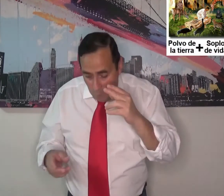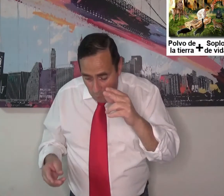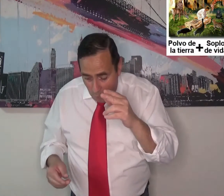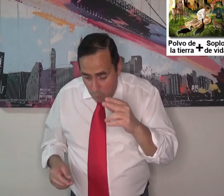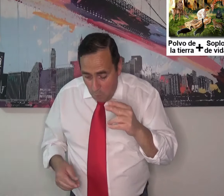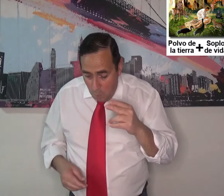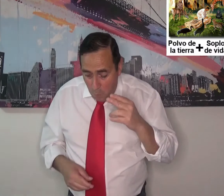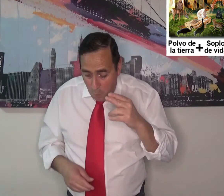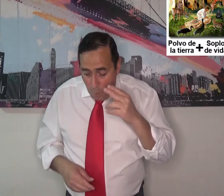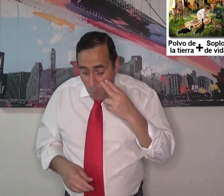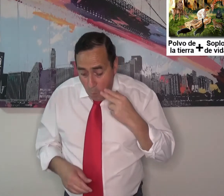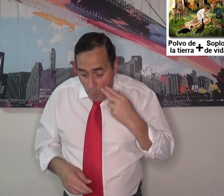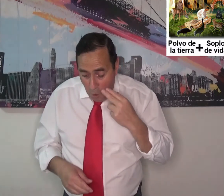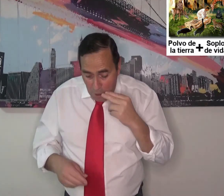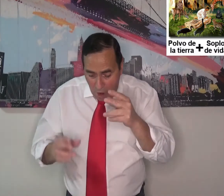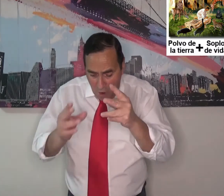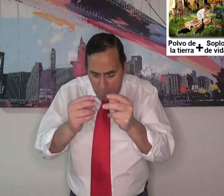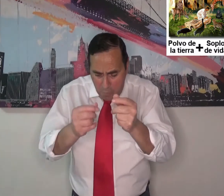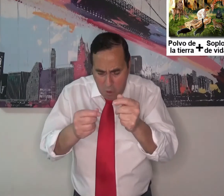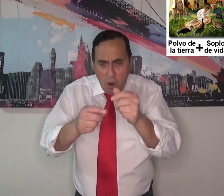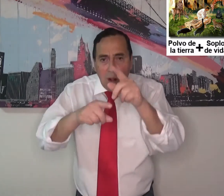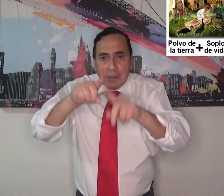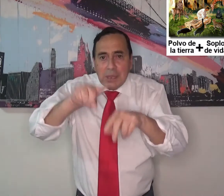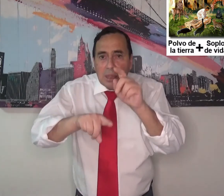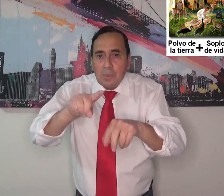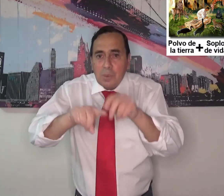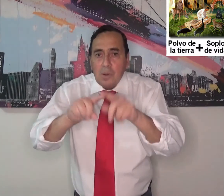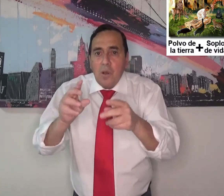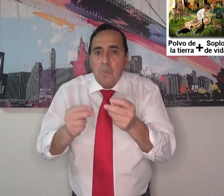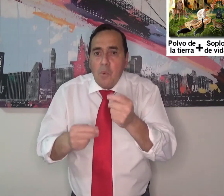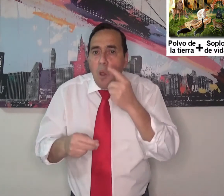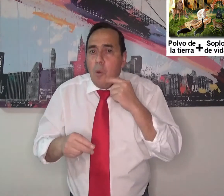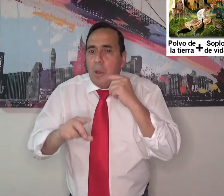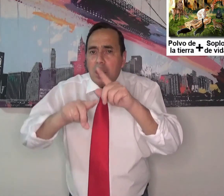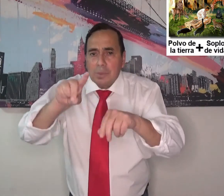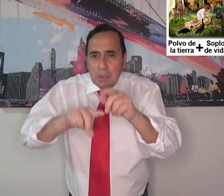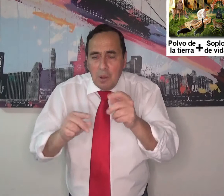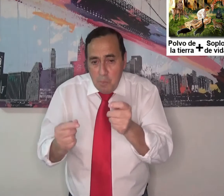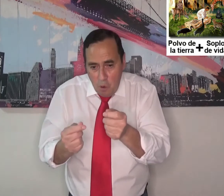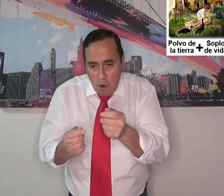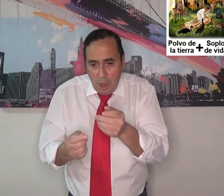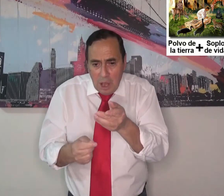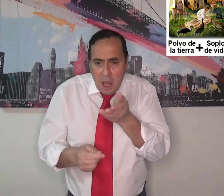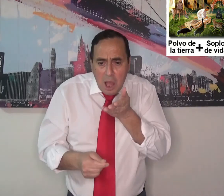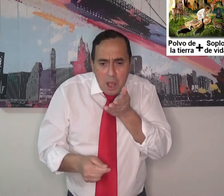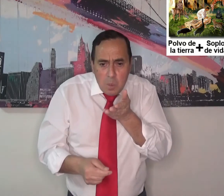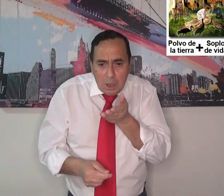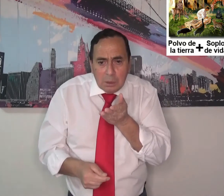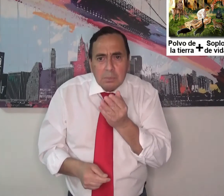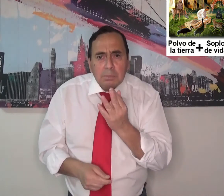Dios le dio la forma a Adán desde el polvo de la tierra. Dios creó al hombre desde el polvo